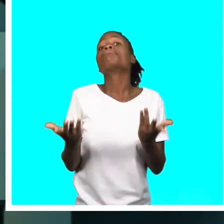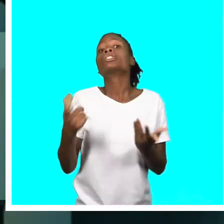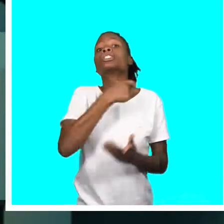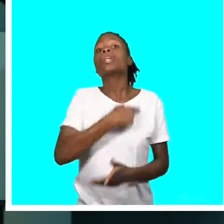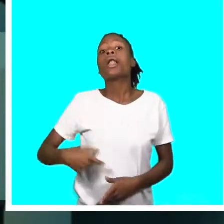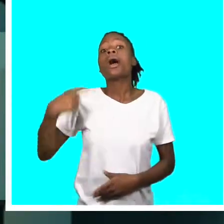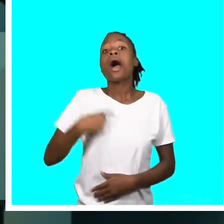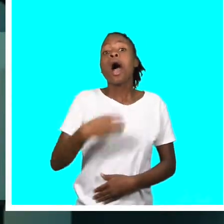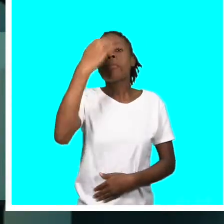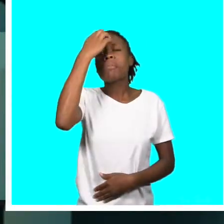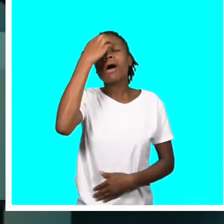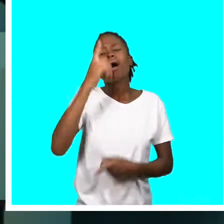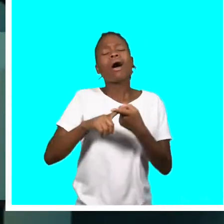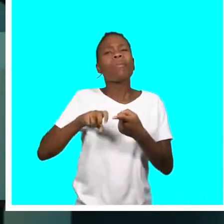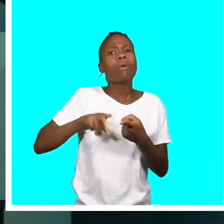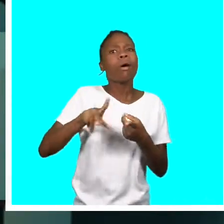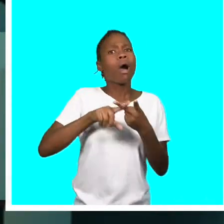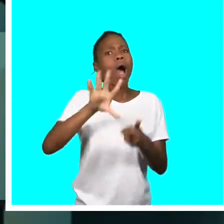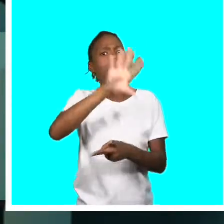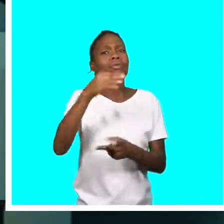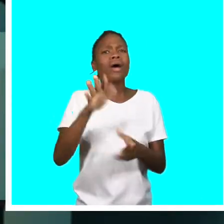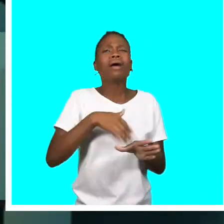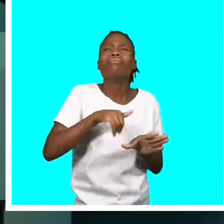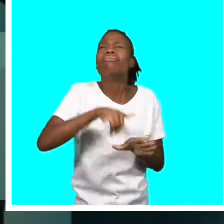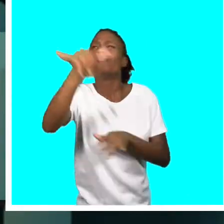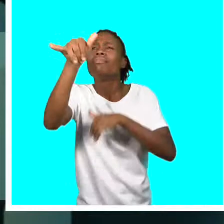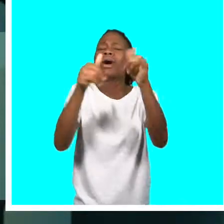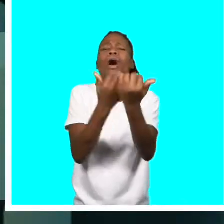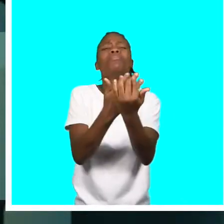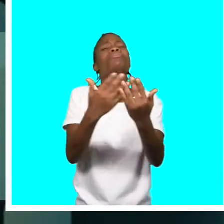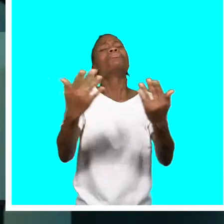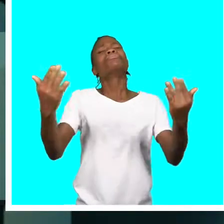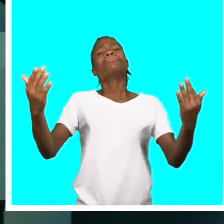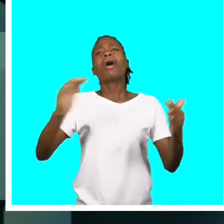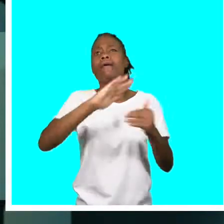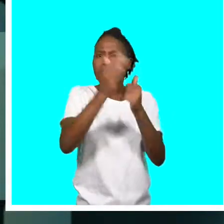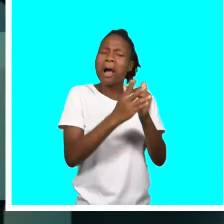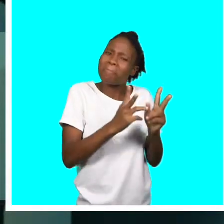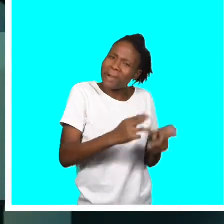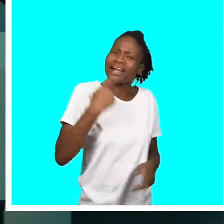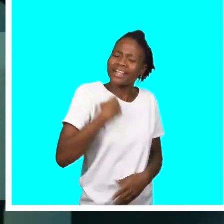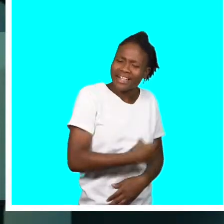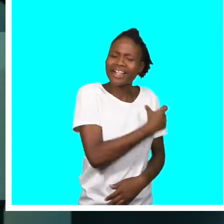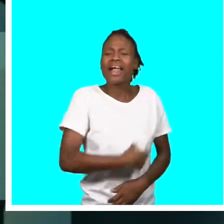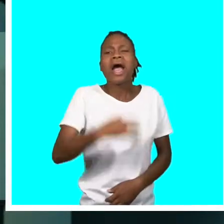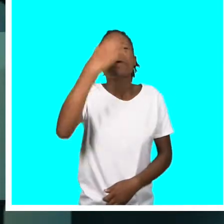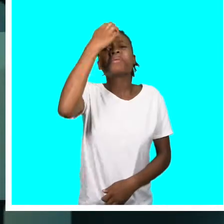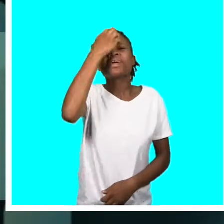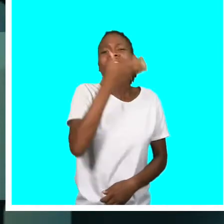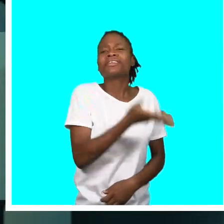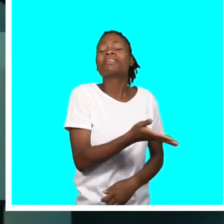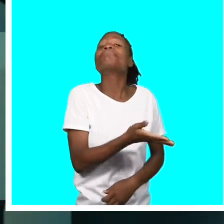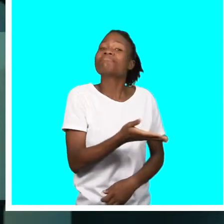Depois, ingressou no desportivo de Maputo, de onde rumou para o estrangeiro. Em Portugal,